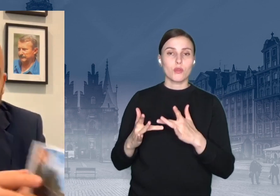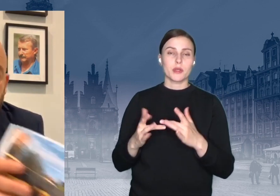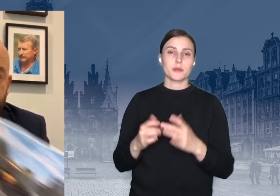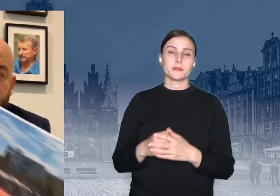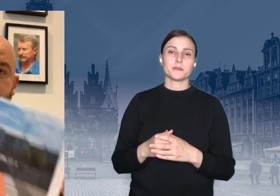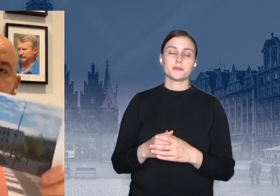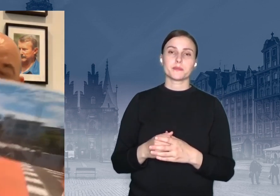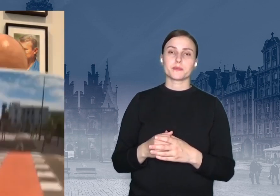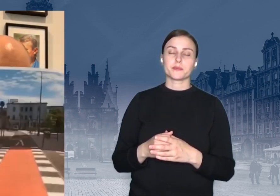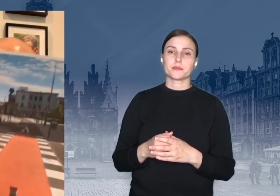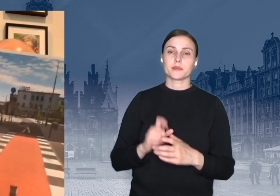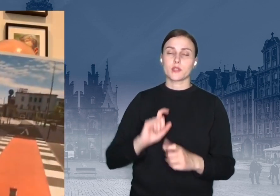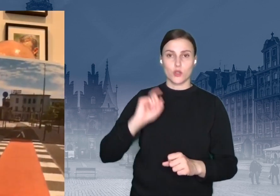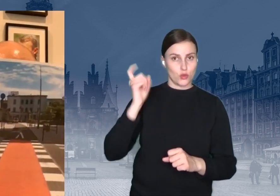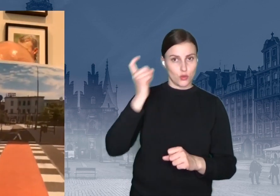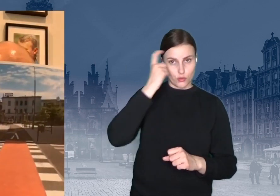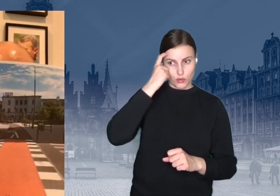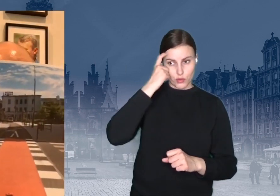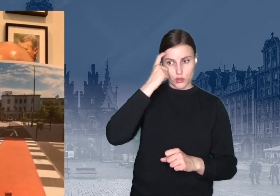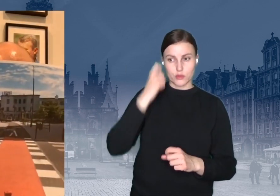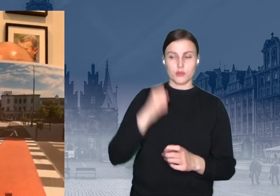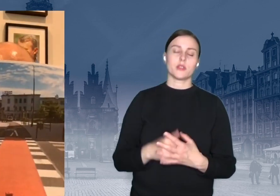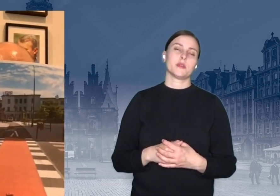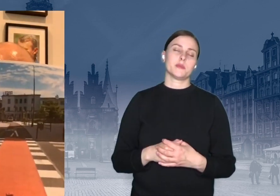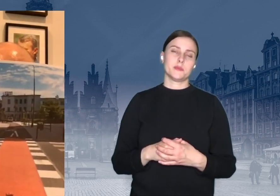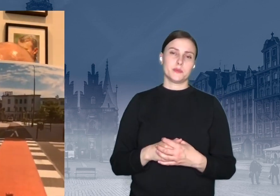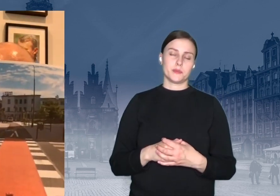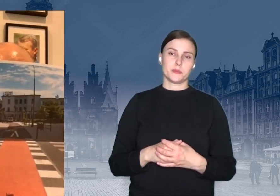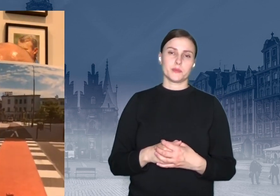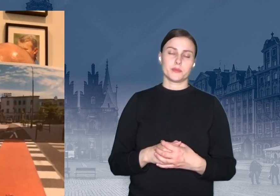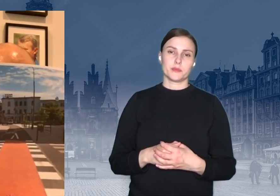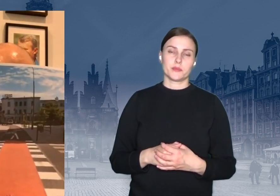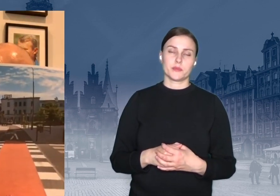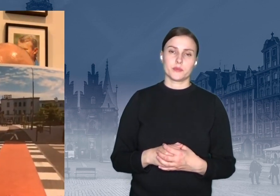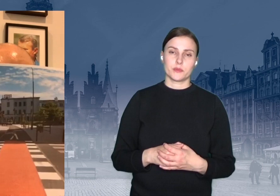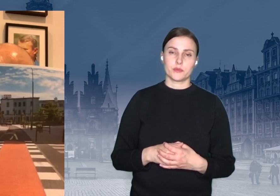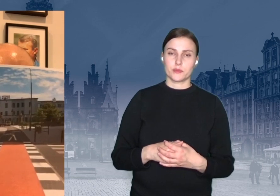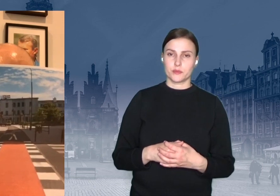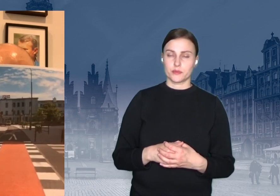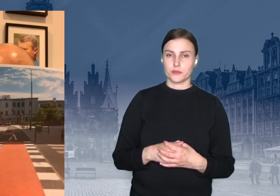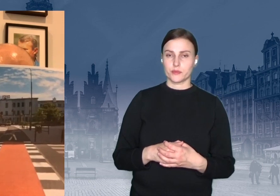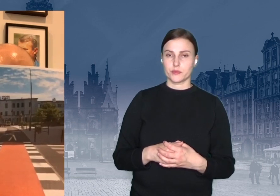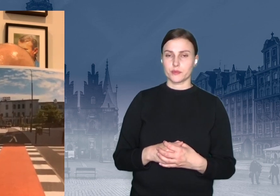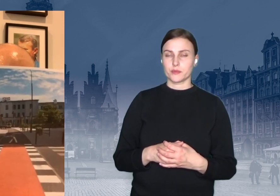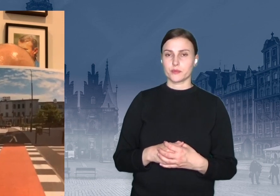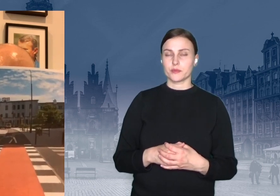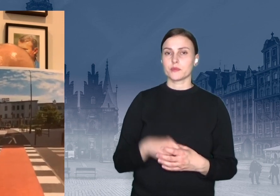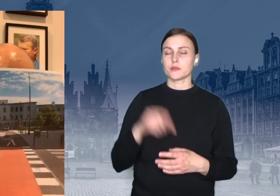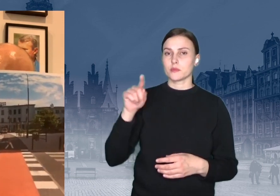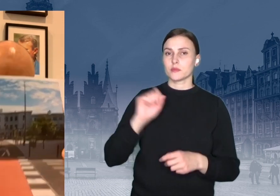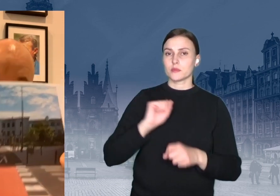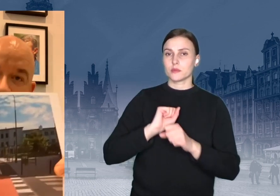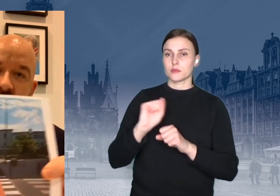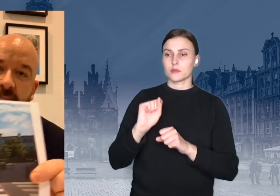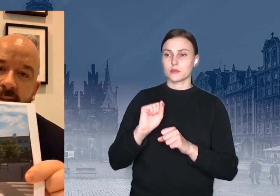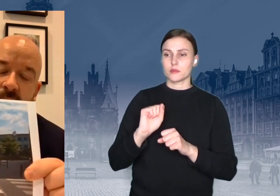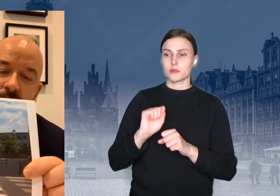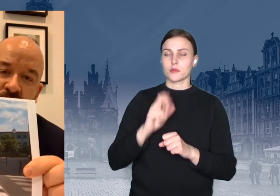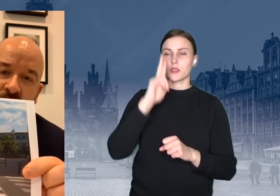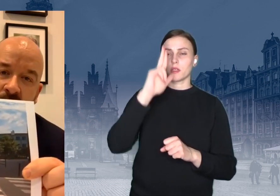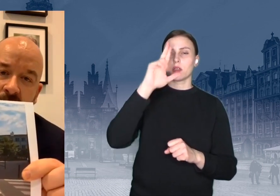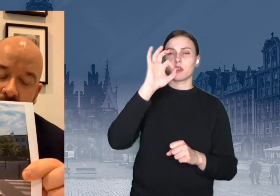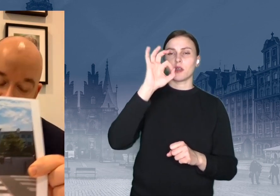głównego. To jest ulicami Krasińskiego, tam fragmentem Podwala,